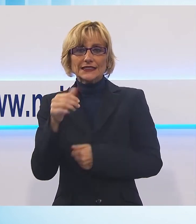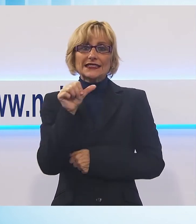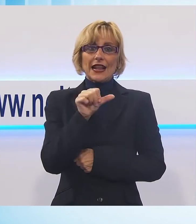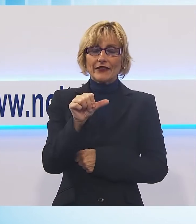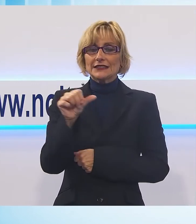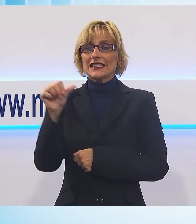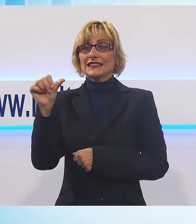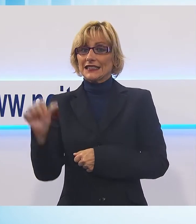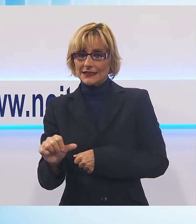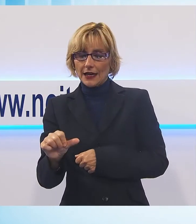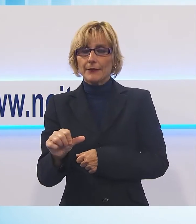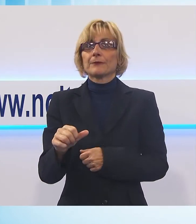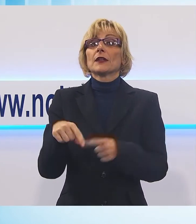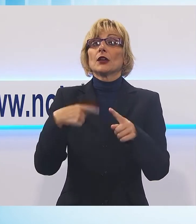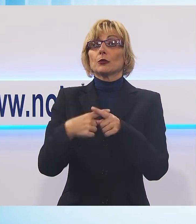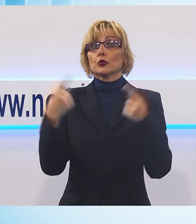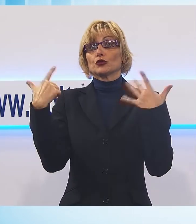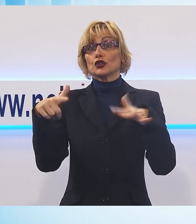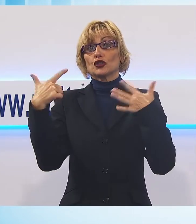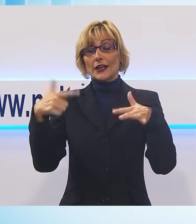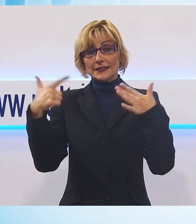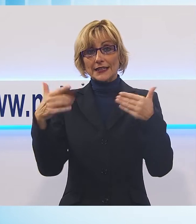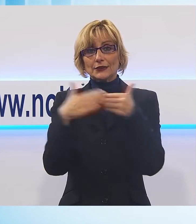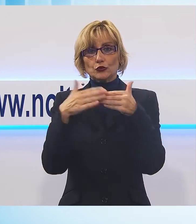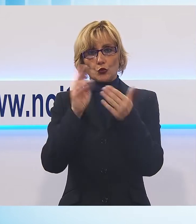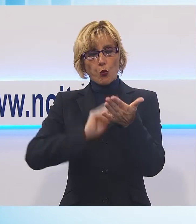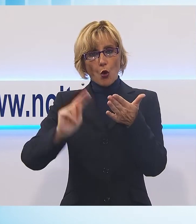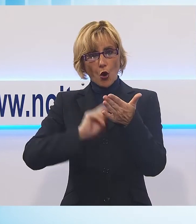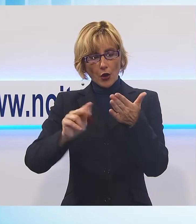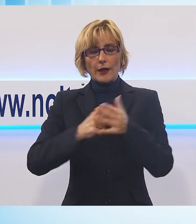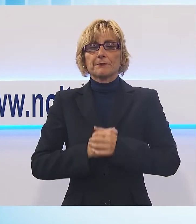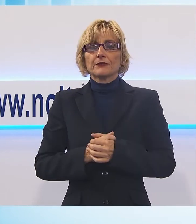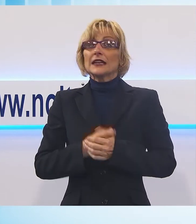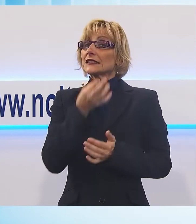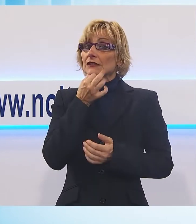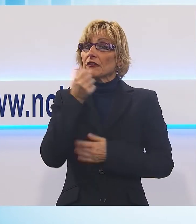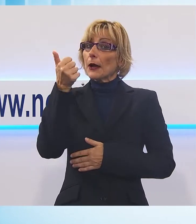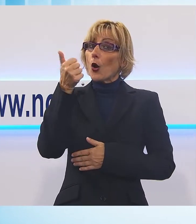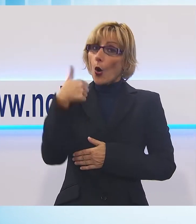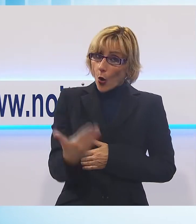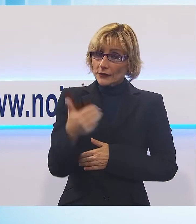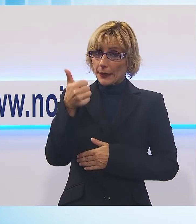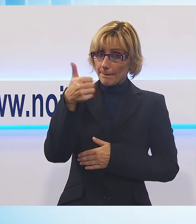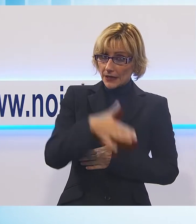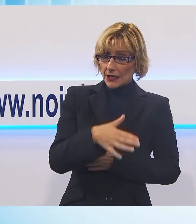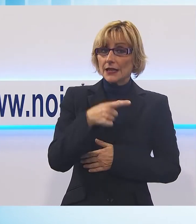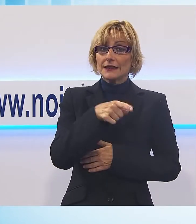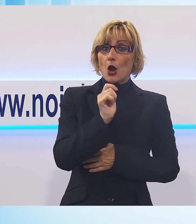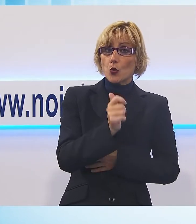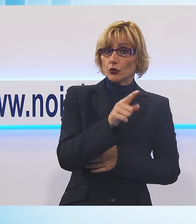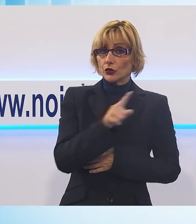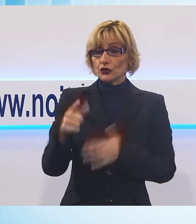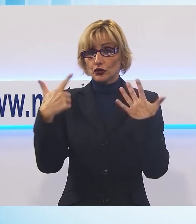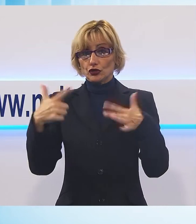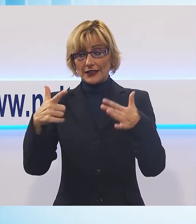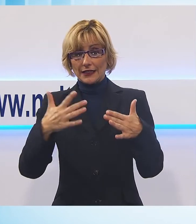Stazzema e 17 istituti scolastici Più di mille gli adolescenti tra gli 11 e 17 anni interessati al